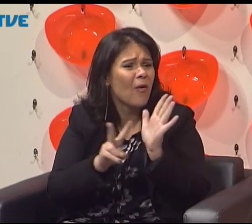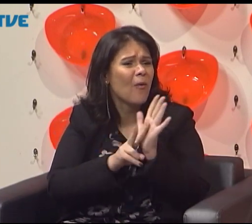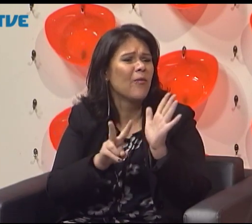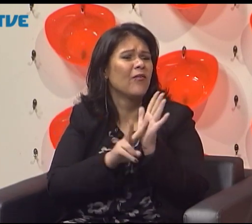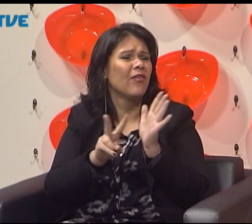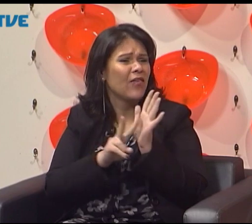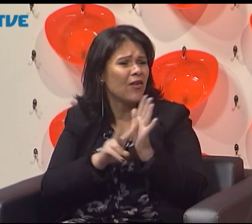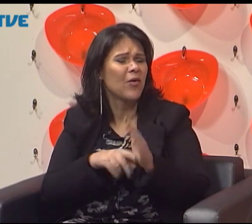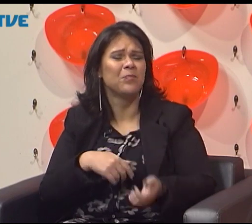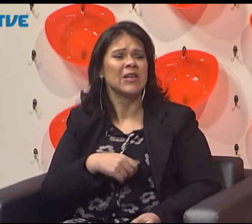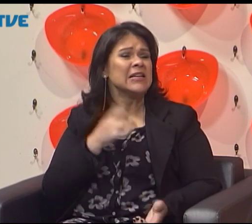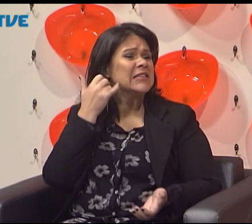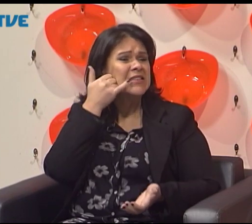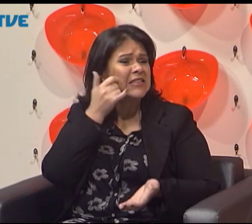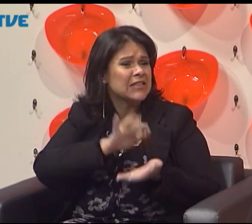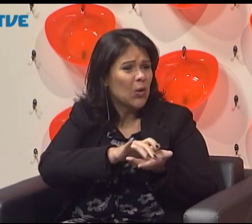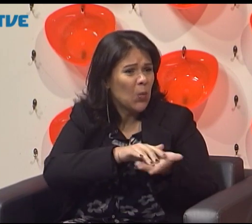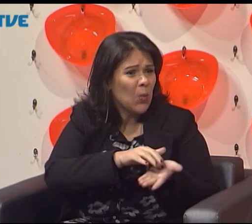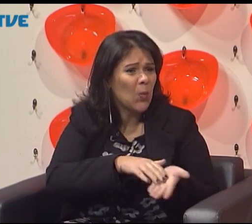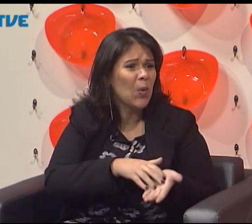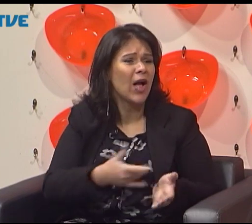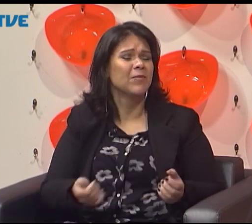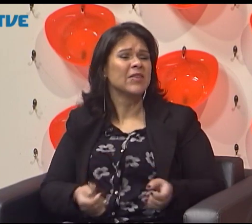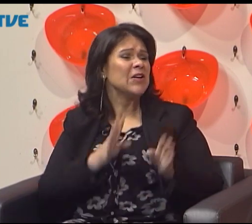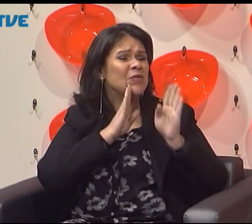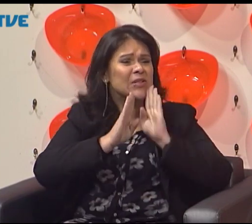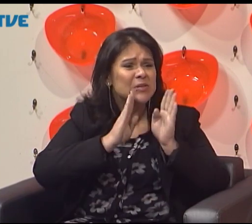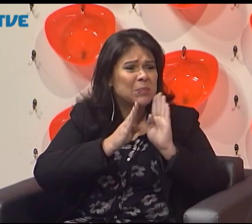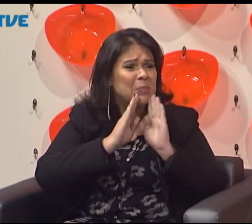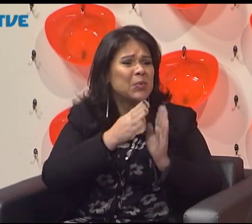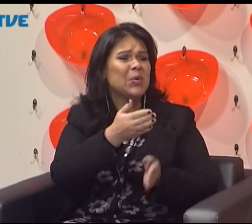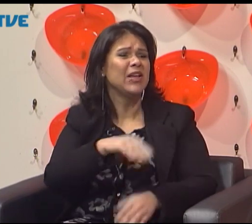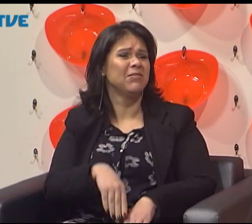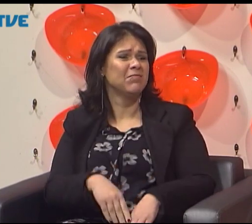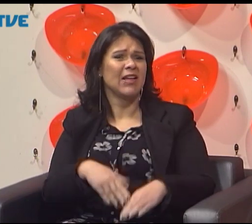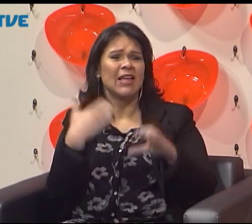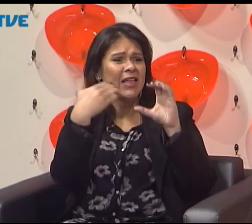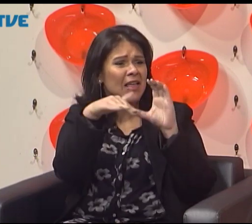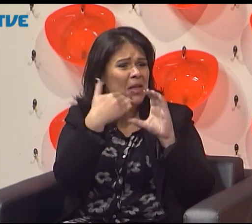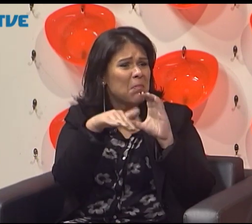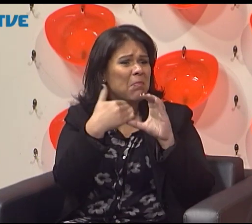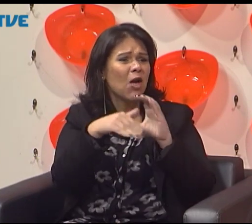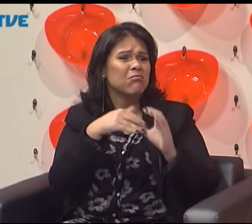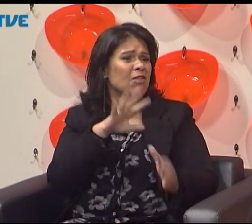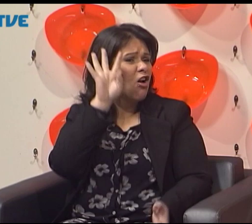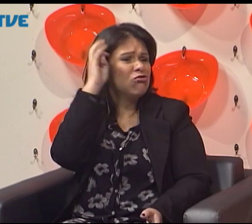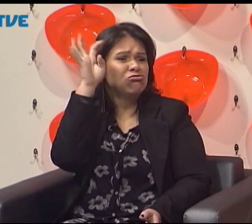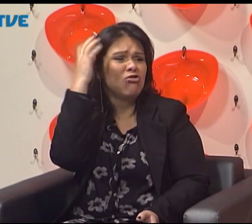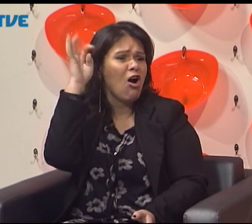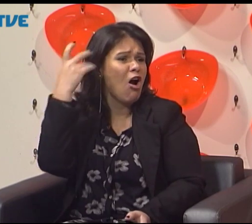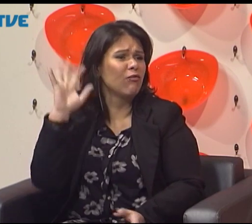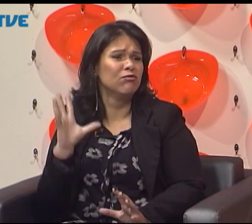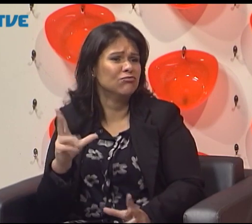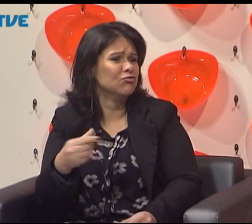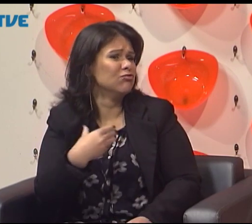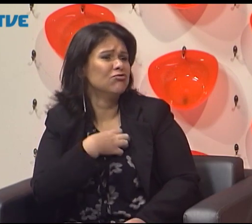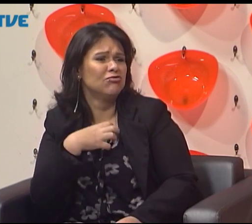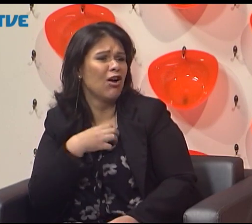pelo Viável, que é o novo sistema de telefonia, pelo Facebook, pelo telefone celular, os e-mails,